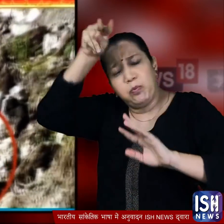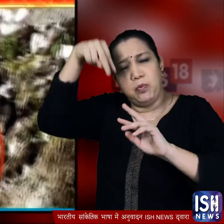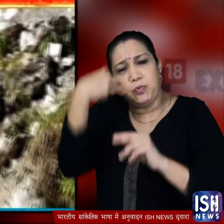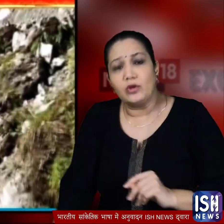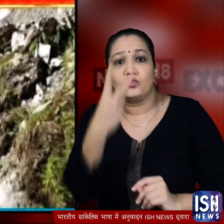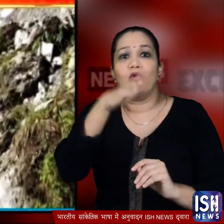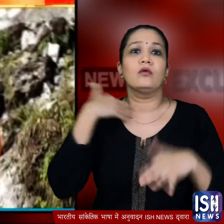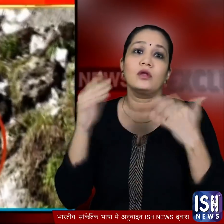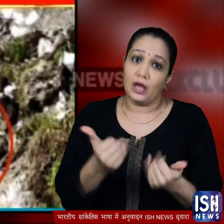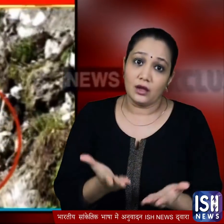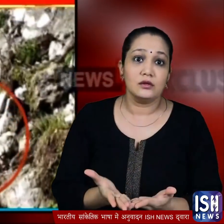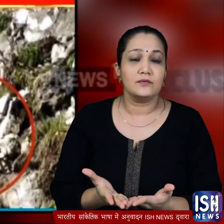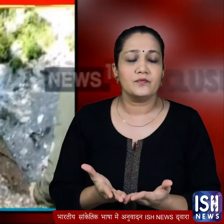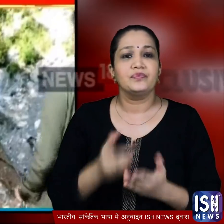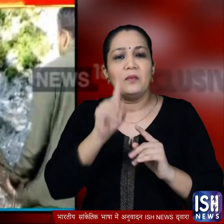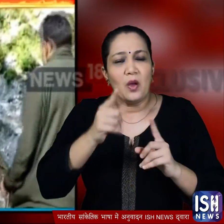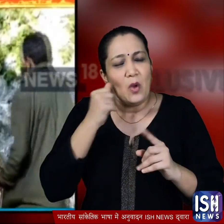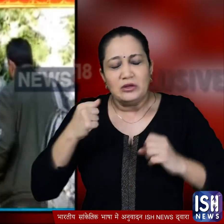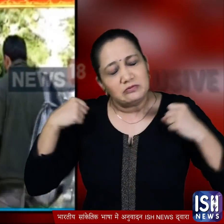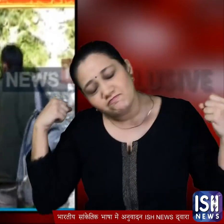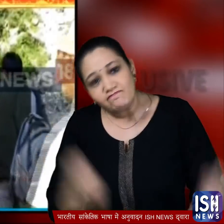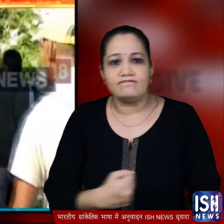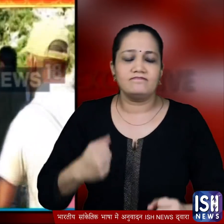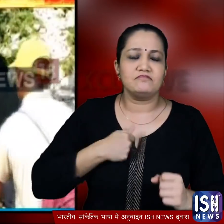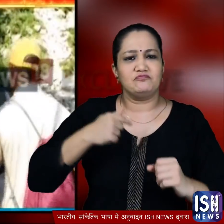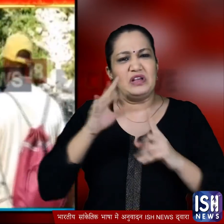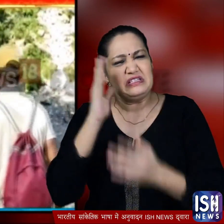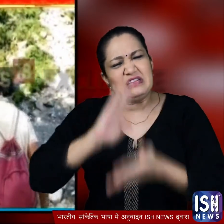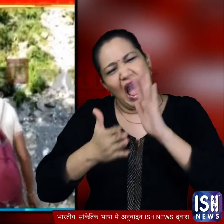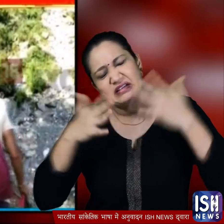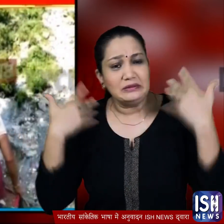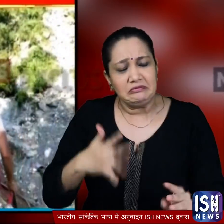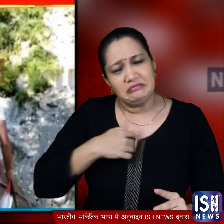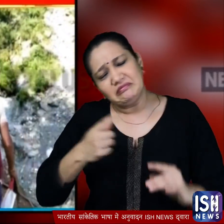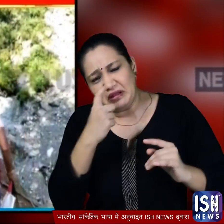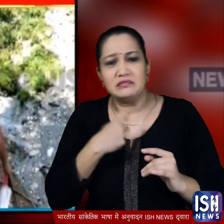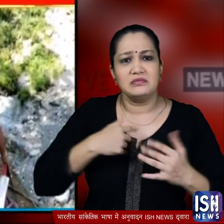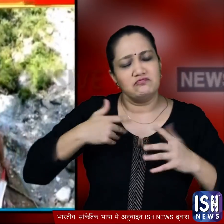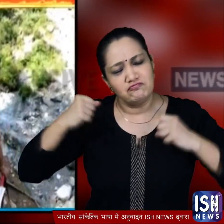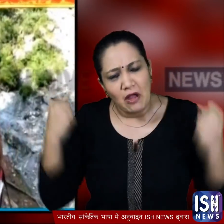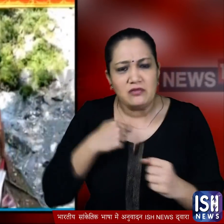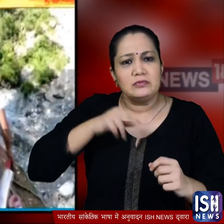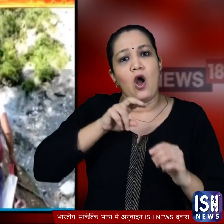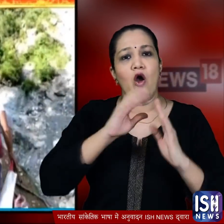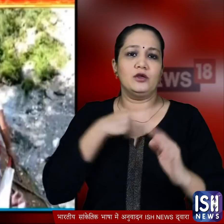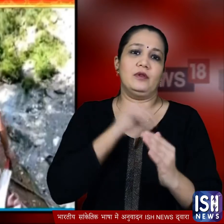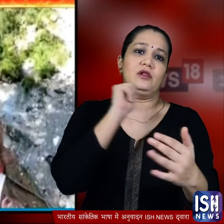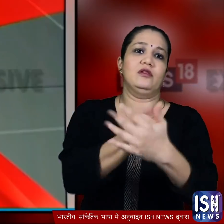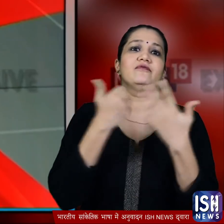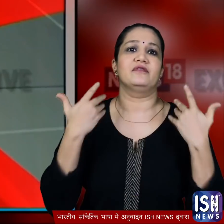एक नहीं दो जानों पर बनाए लेकिन उस लड़के ने हार नहीं मानी और सब चुनोतियों का सामना करते हुए अपनी मां को अस्पिताल पहुचाया सौबात की